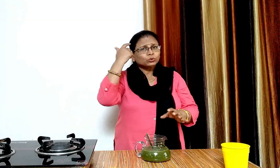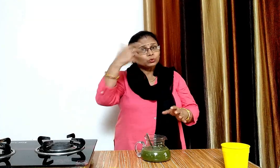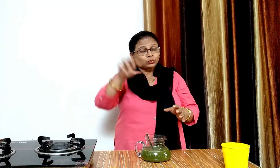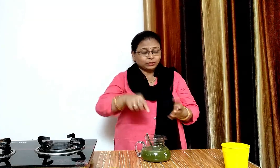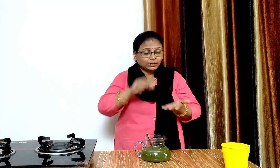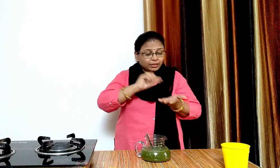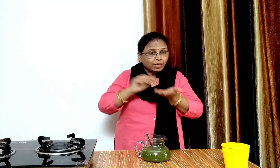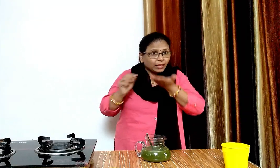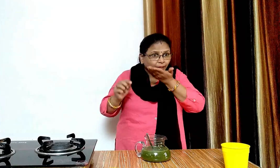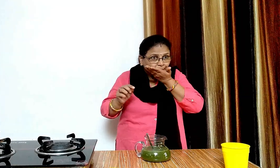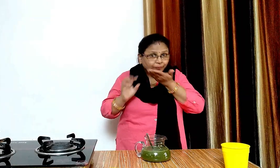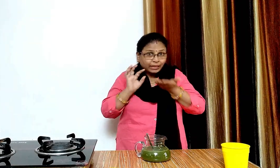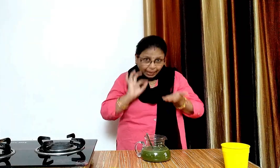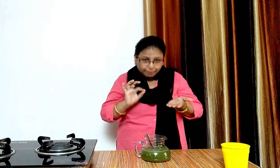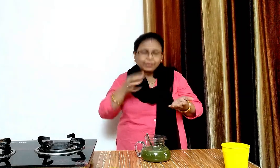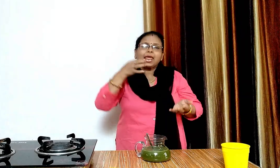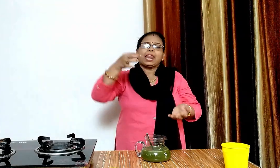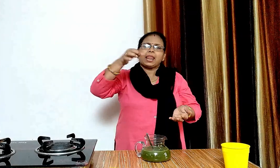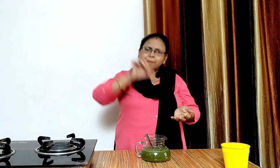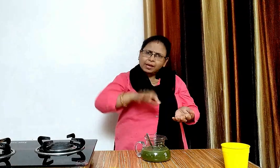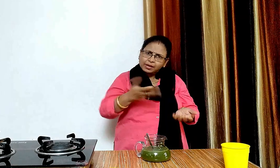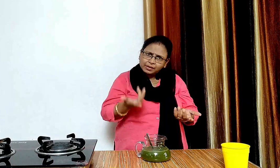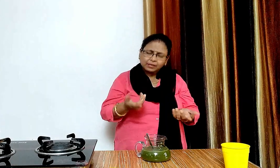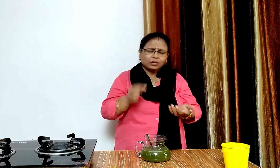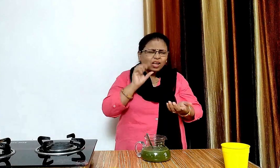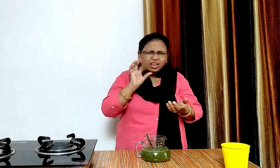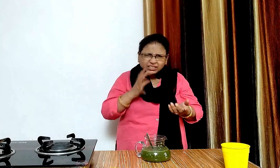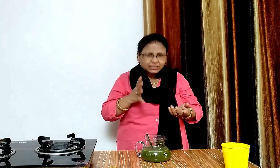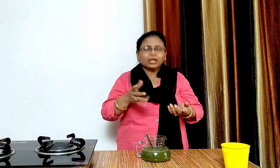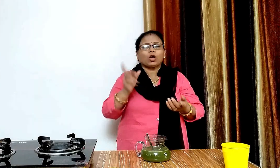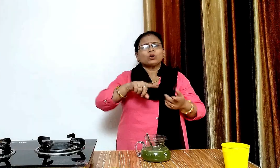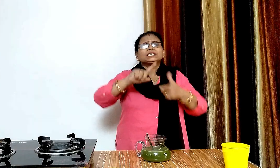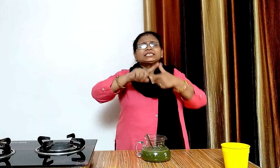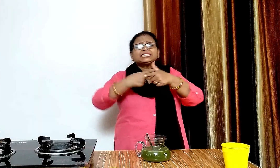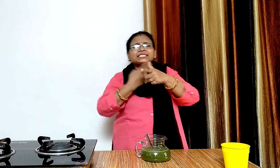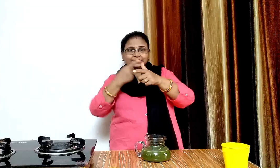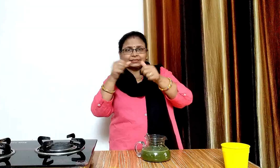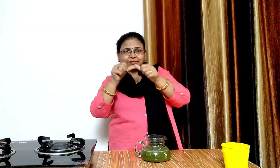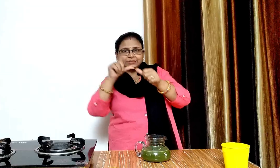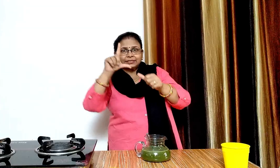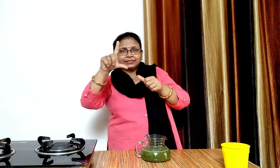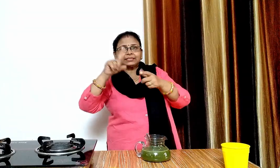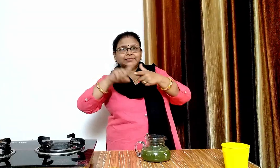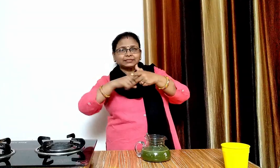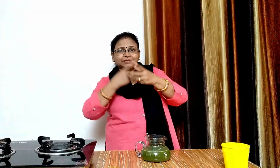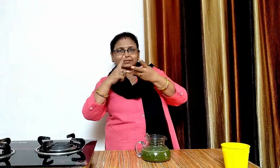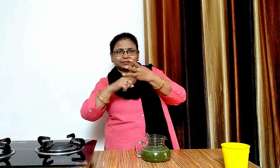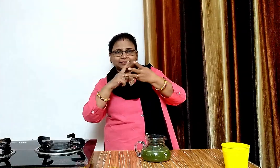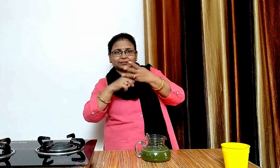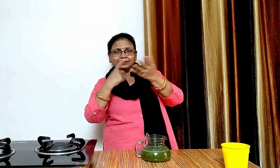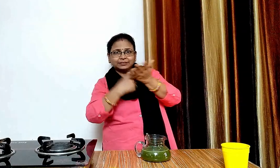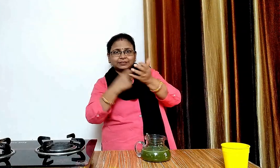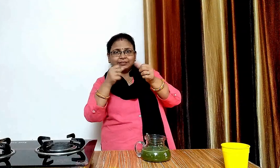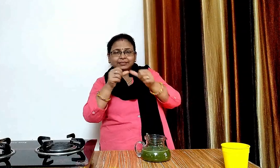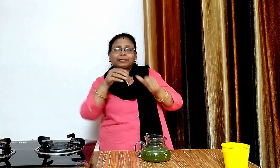आप इसे तोड़ाचा टेस्ट करके अपने टेस्ट के अकॉर्डिंग जलजीरा मसाला या नमक एड़ करके इसका टेस्ट बैलेंस कर सकते हैं